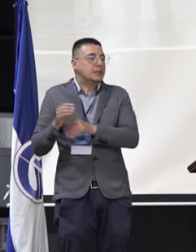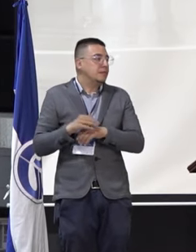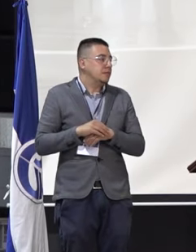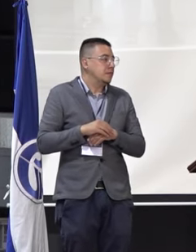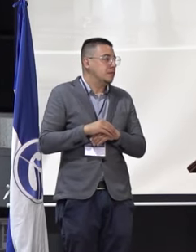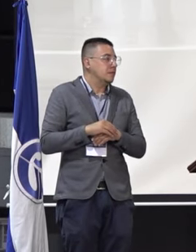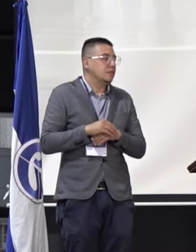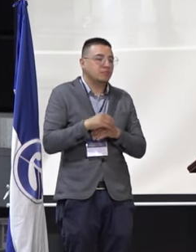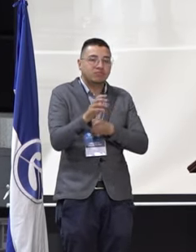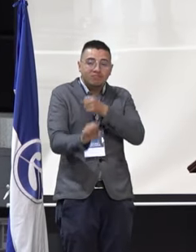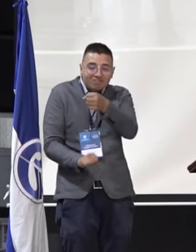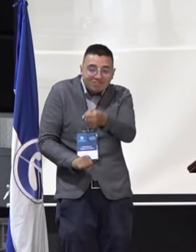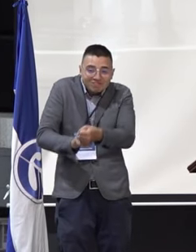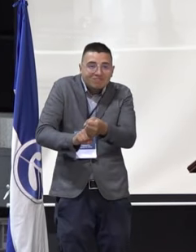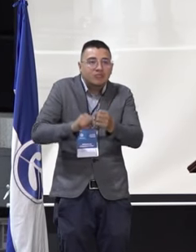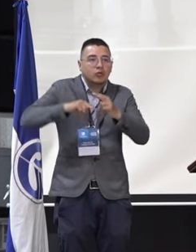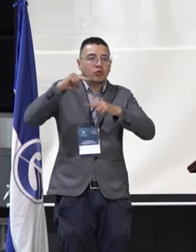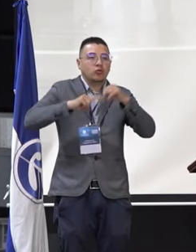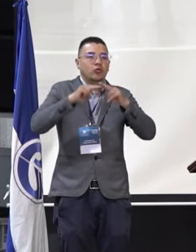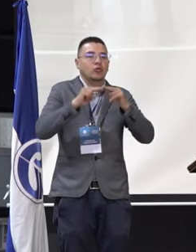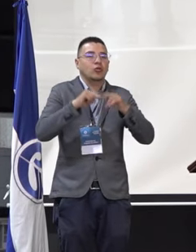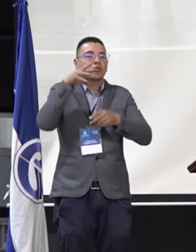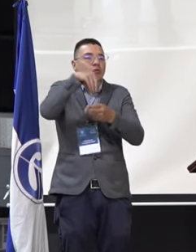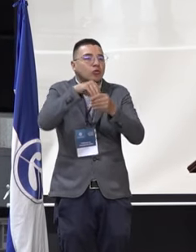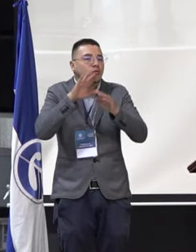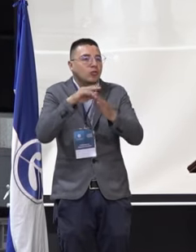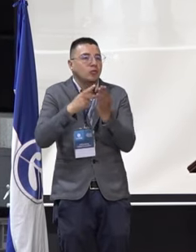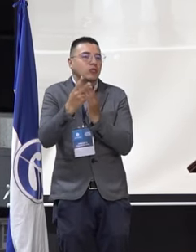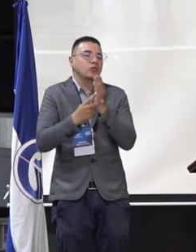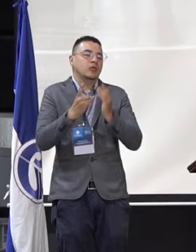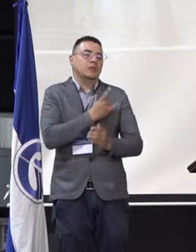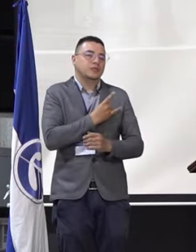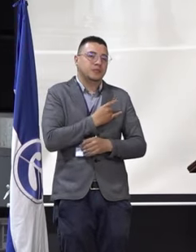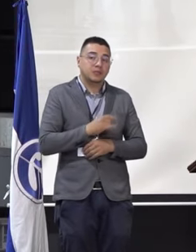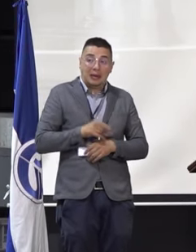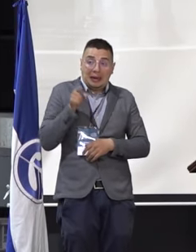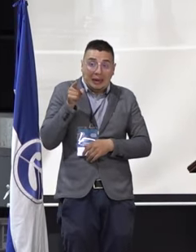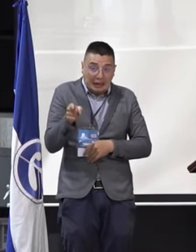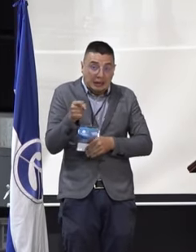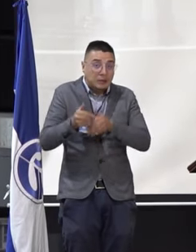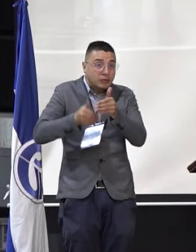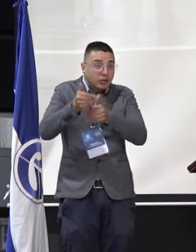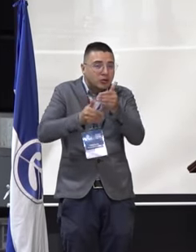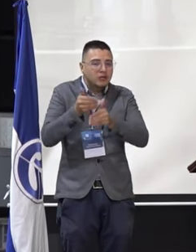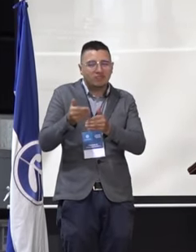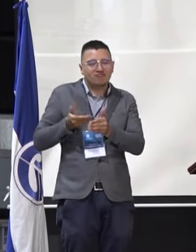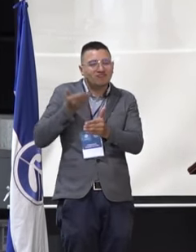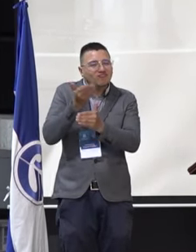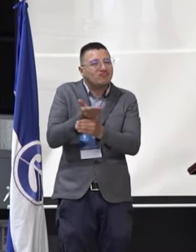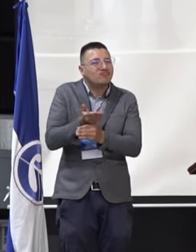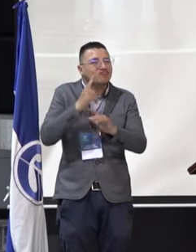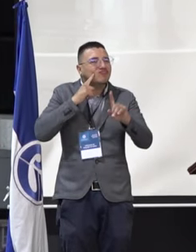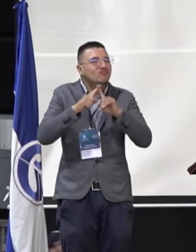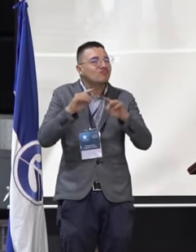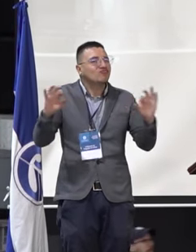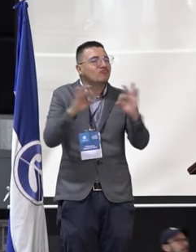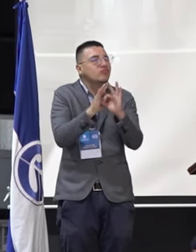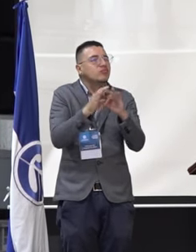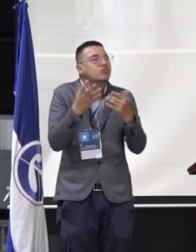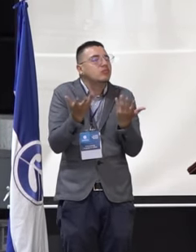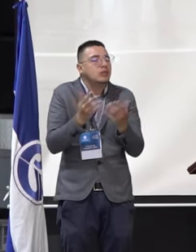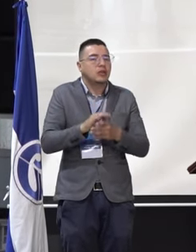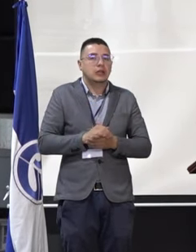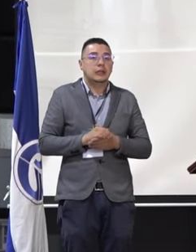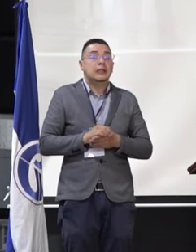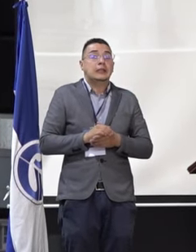y aportar a la construcción del proyecto de universidad. En ese sentido, nuestra propuesta se enfoca a